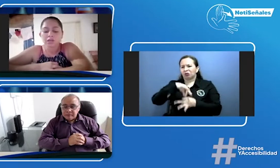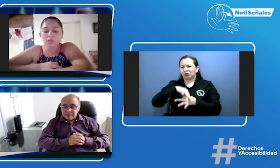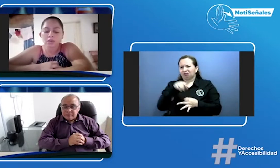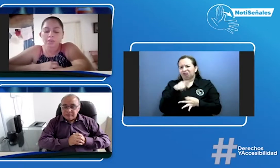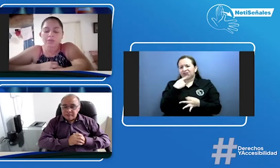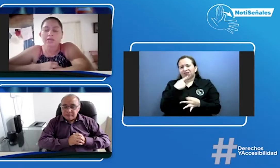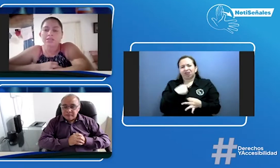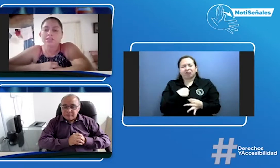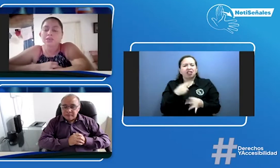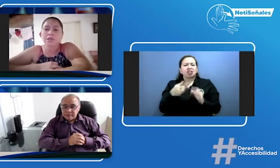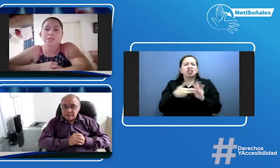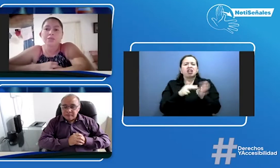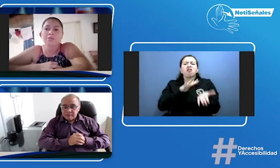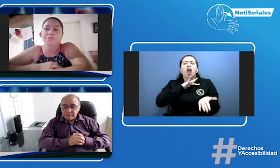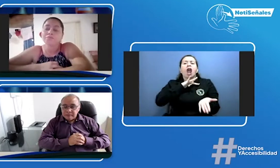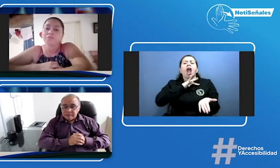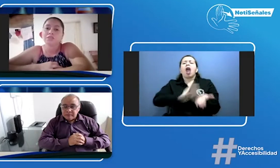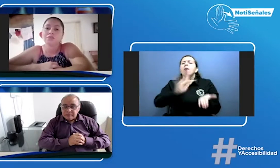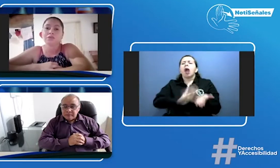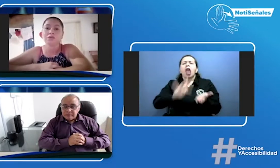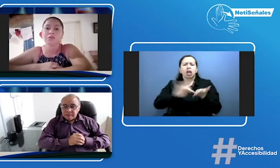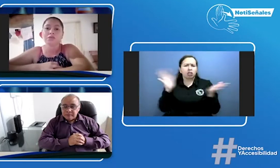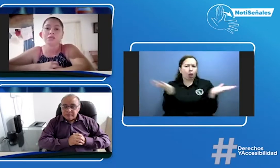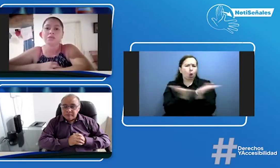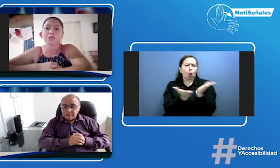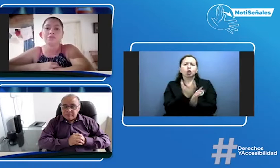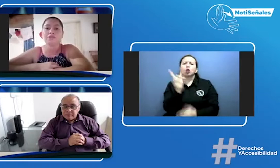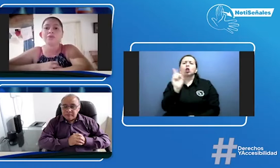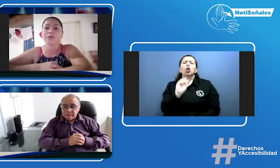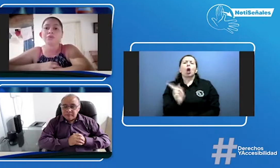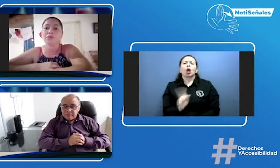una emergencia educativa, eso fue lo que nos dijeron en el fallo que nos dieron.